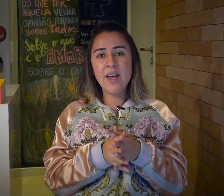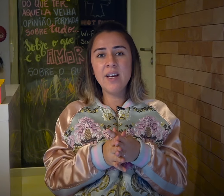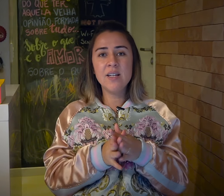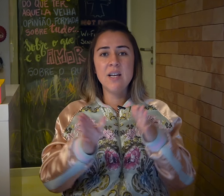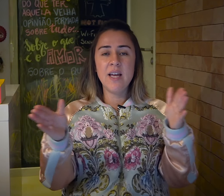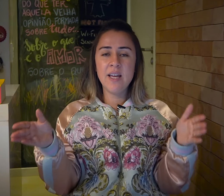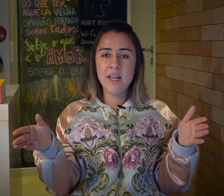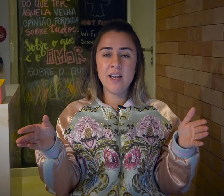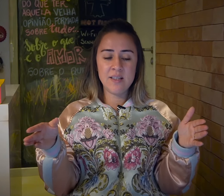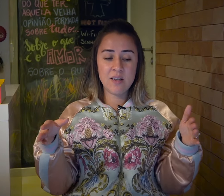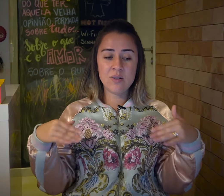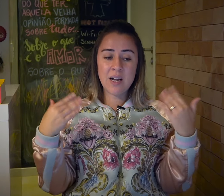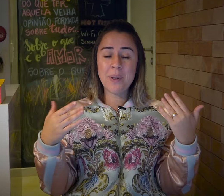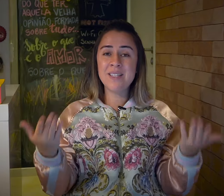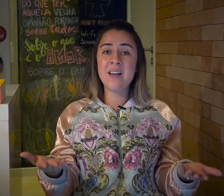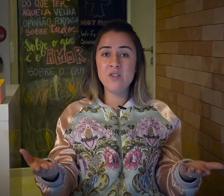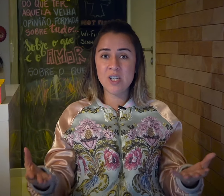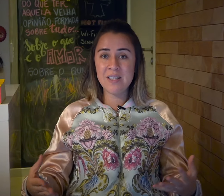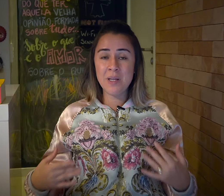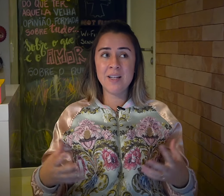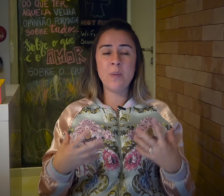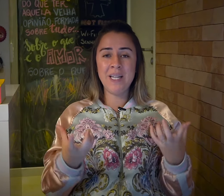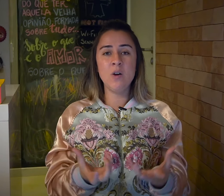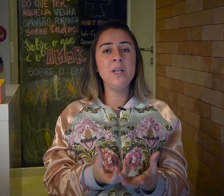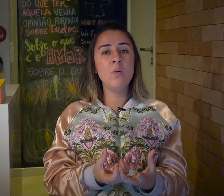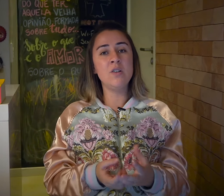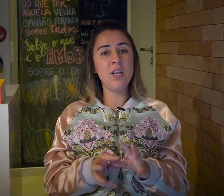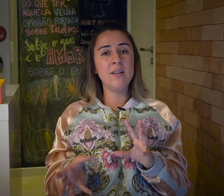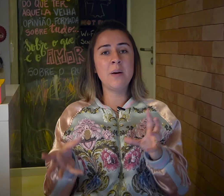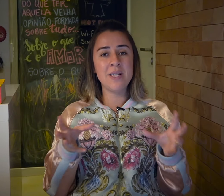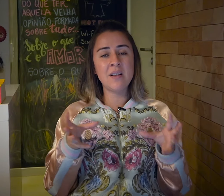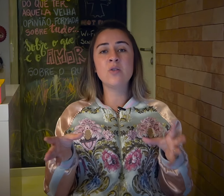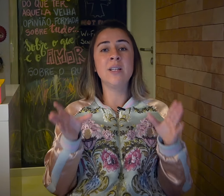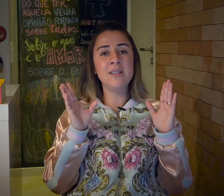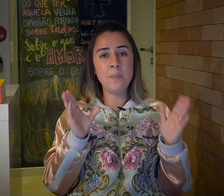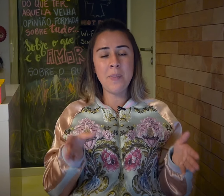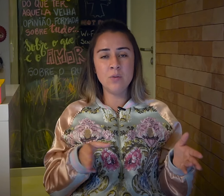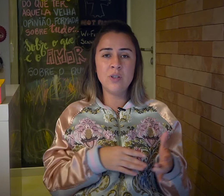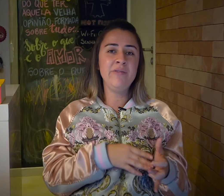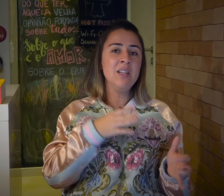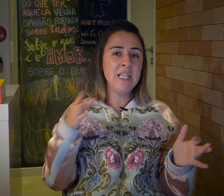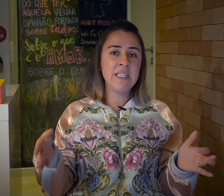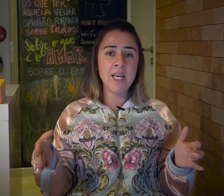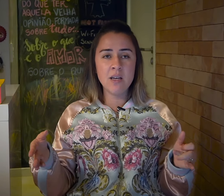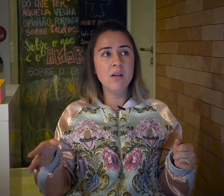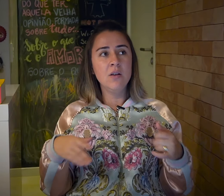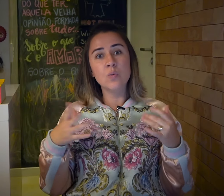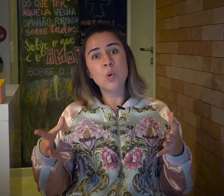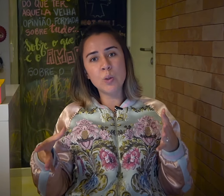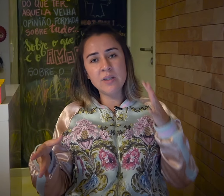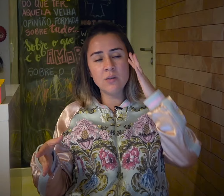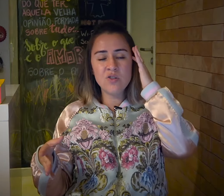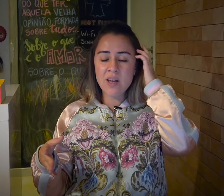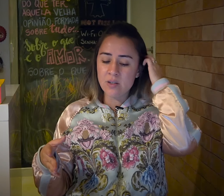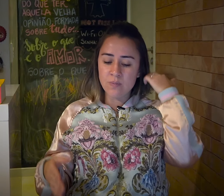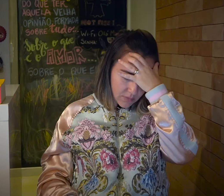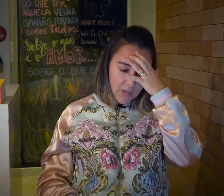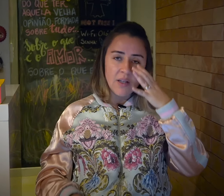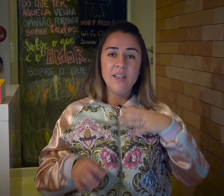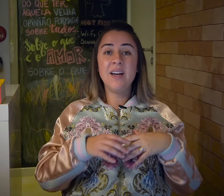regra, essa nossa capacidade de assimilar e de aprender uma linguagem, ela tá mais relacionada a esse período da vida ali até uns 12 anos de idade. E